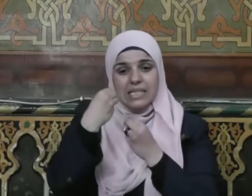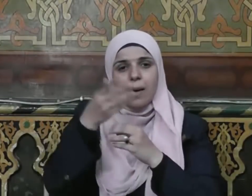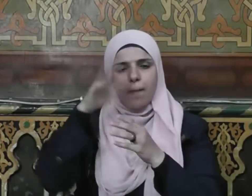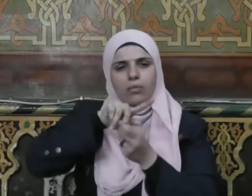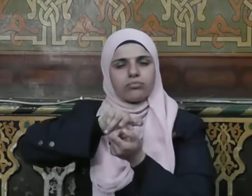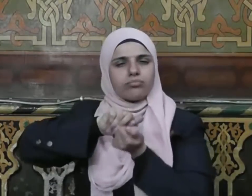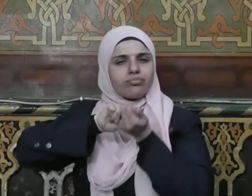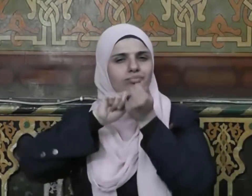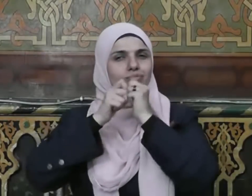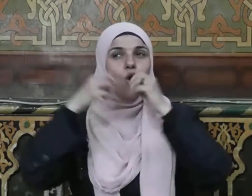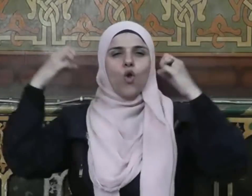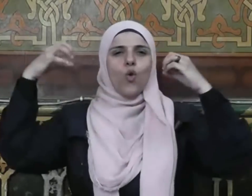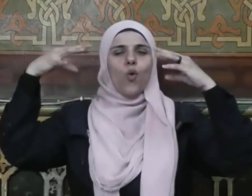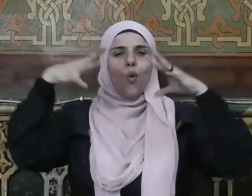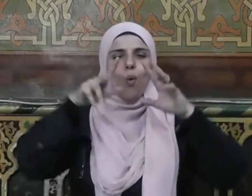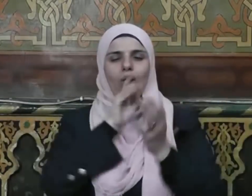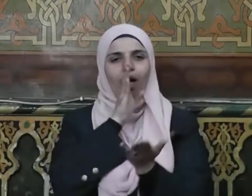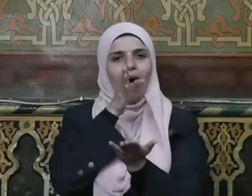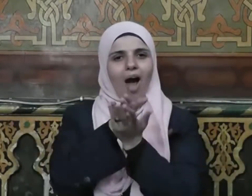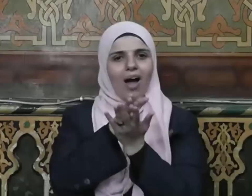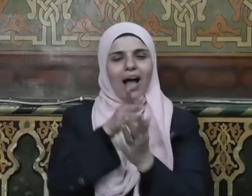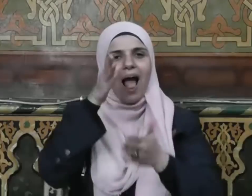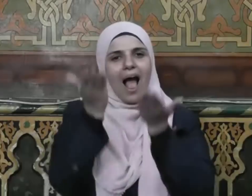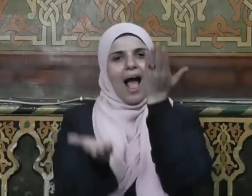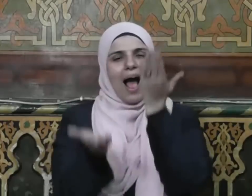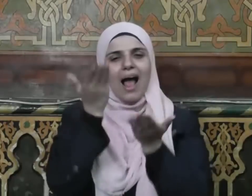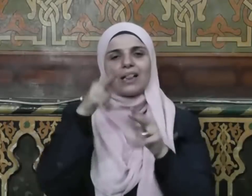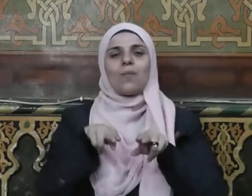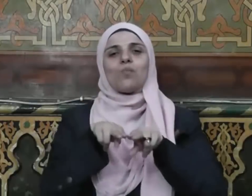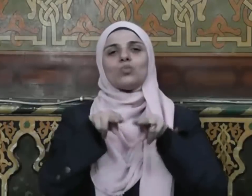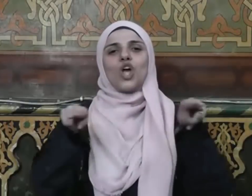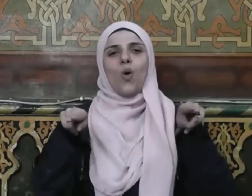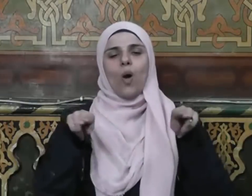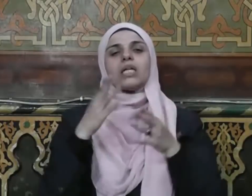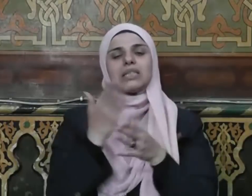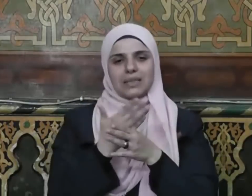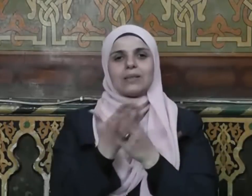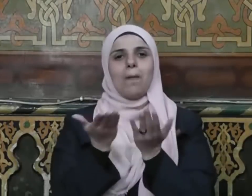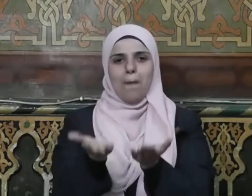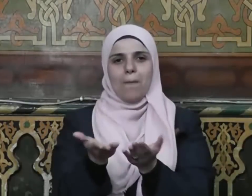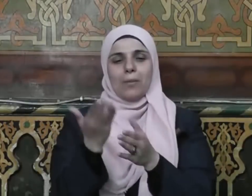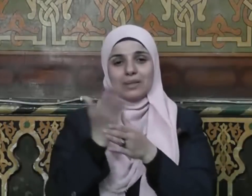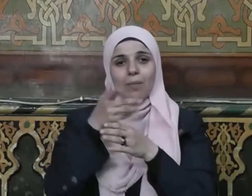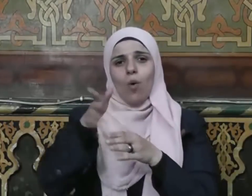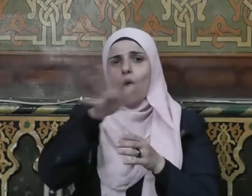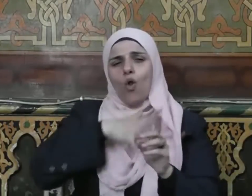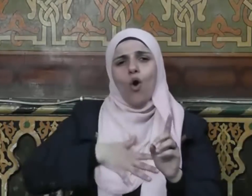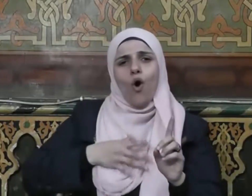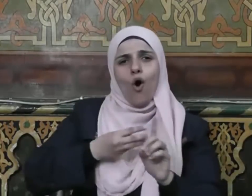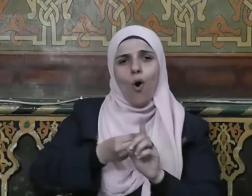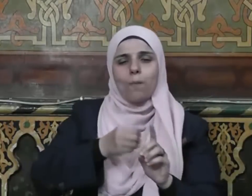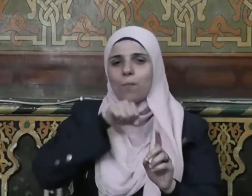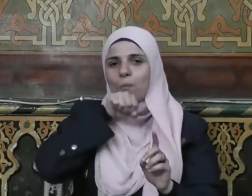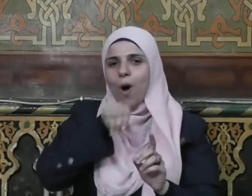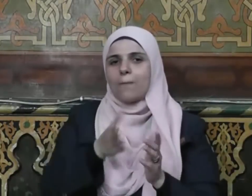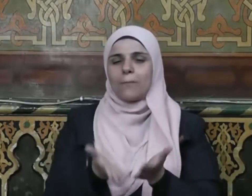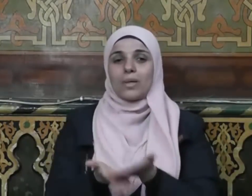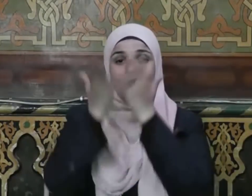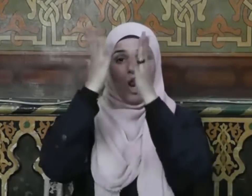الوحي الإلهي إلى الحق والعدل والمساواة لذا كانت محبة أصحاب رسول